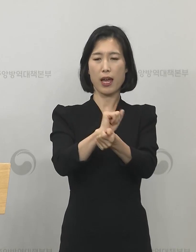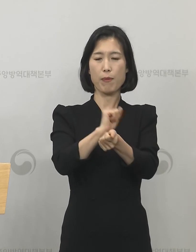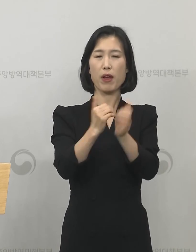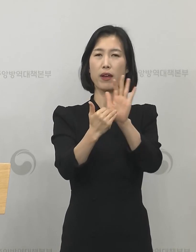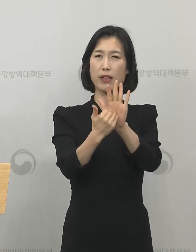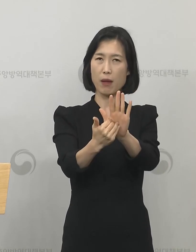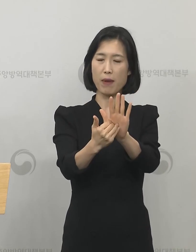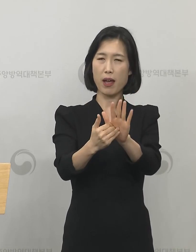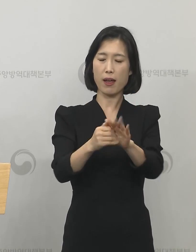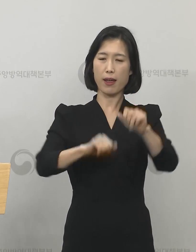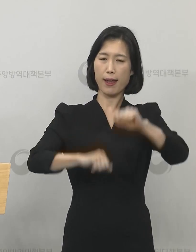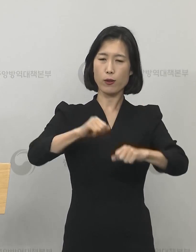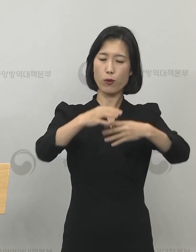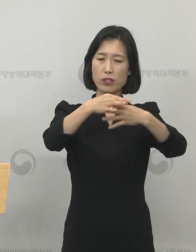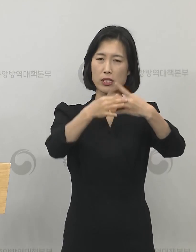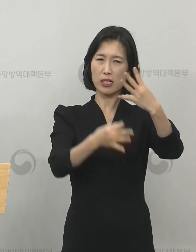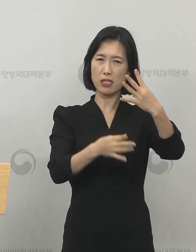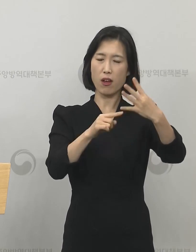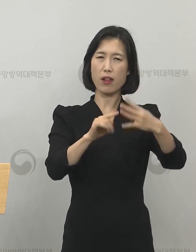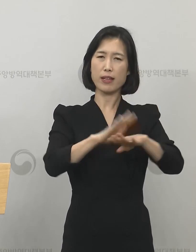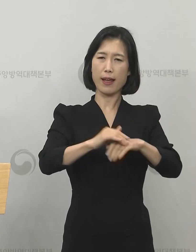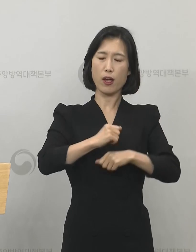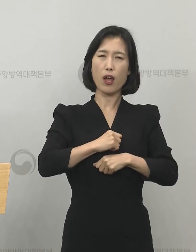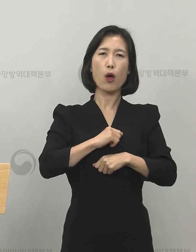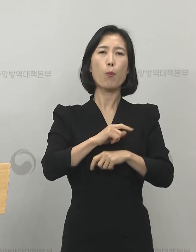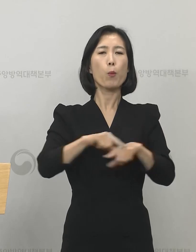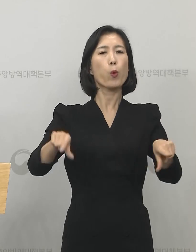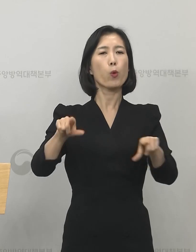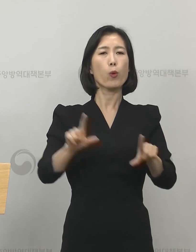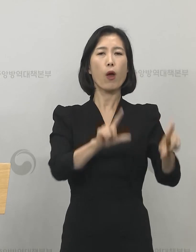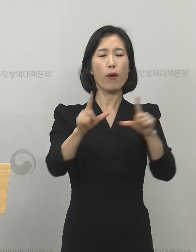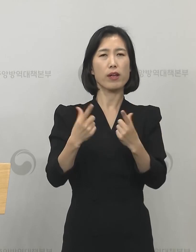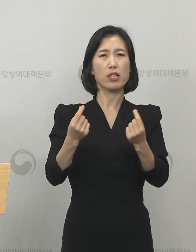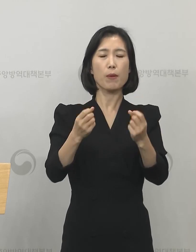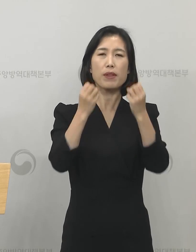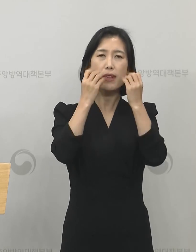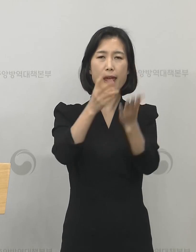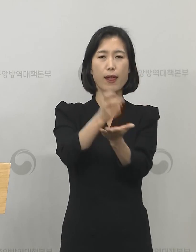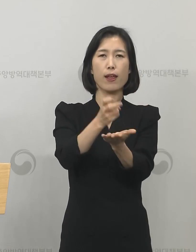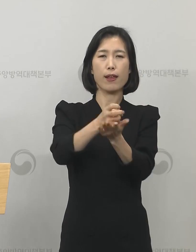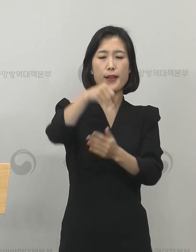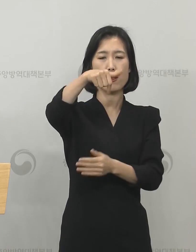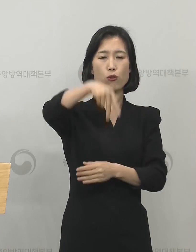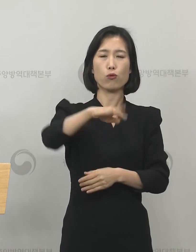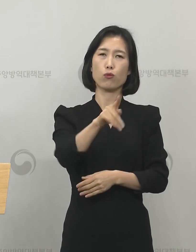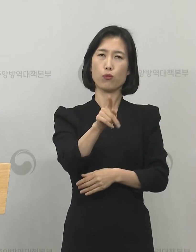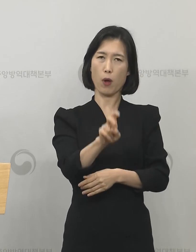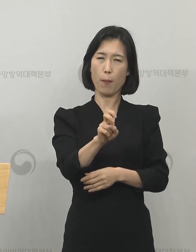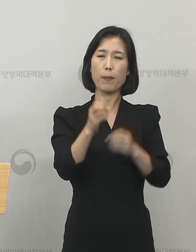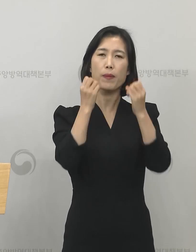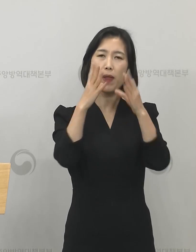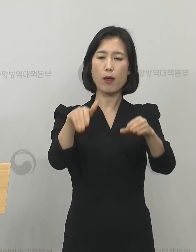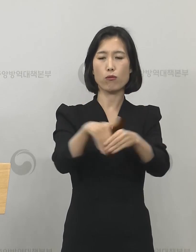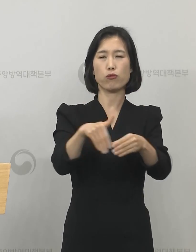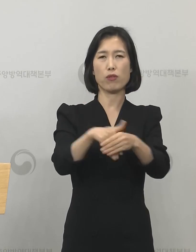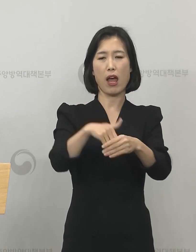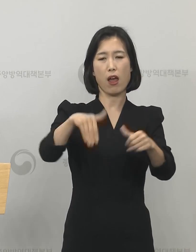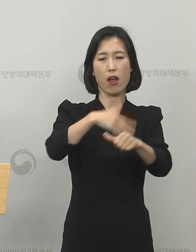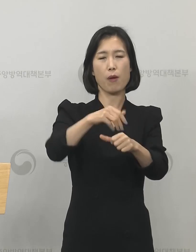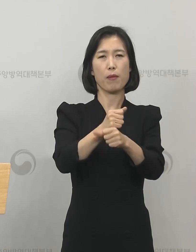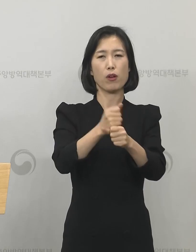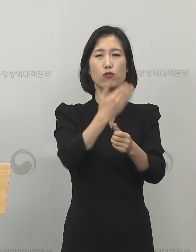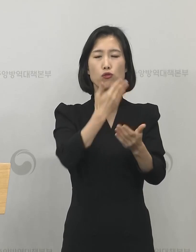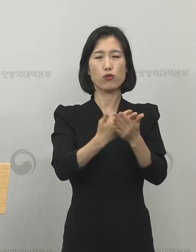실천이 새로운 생활이 되도록 촉진하는 사회적인 규범과 문화 조성이 중요하다라고 답변하셨고